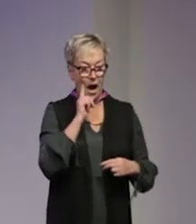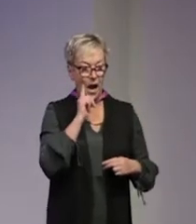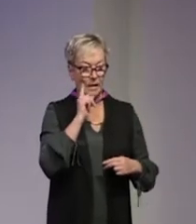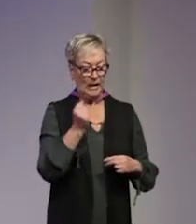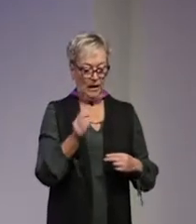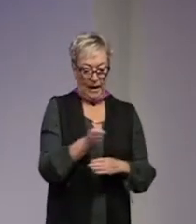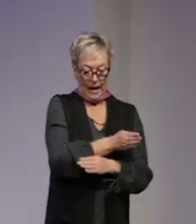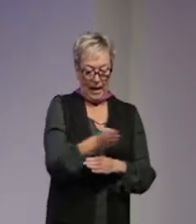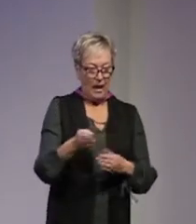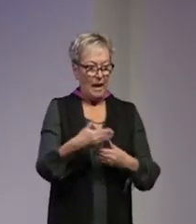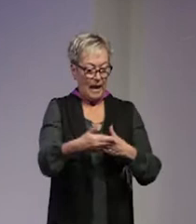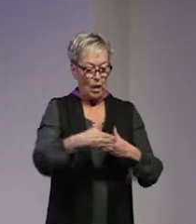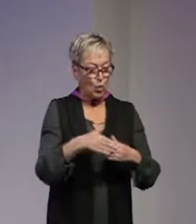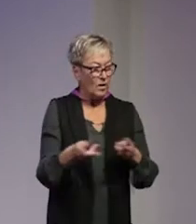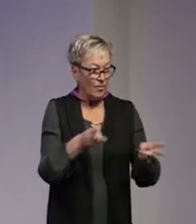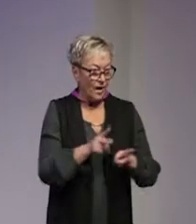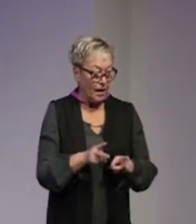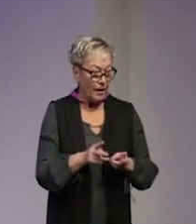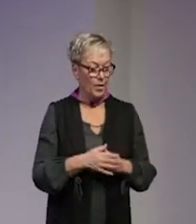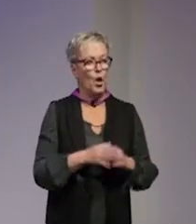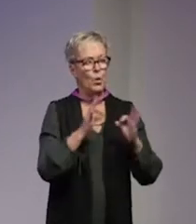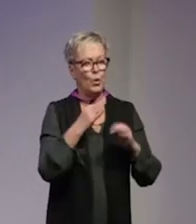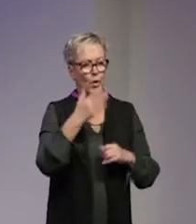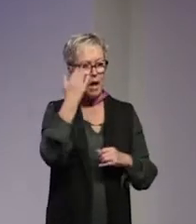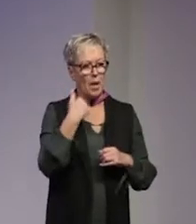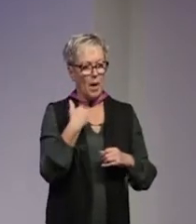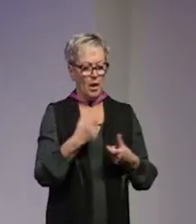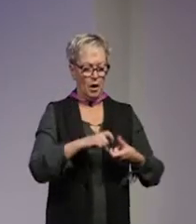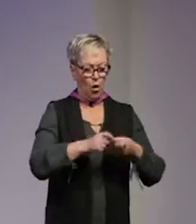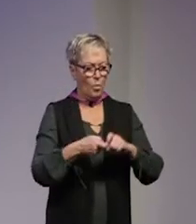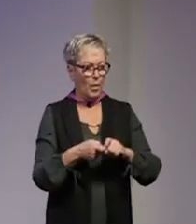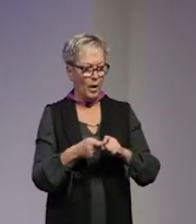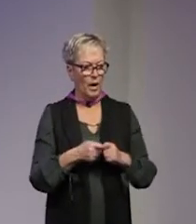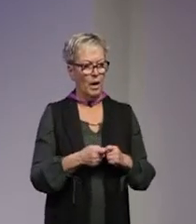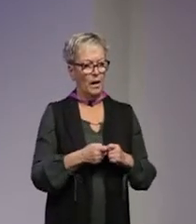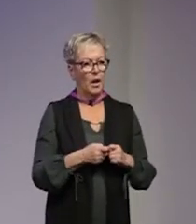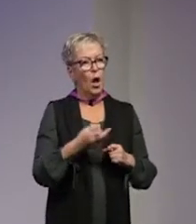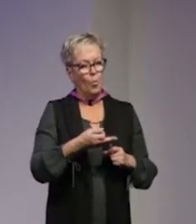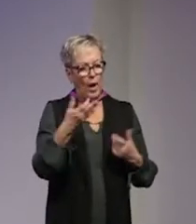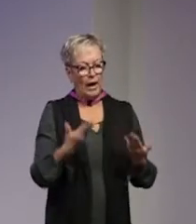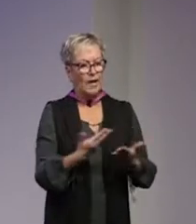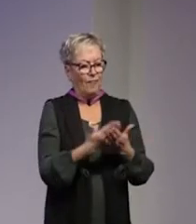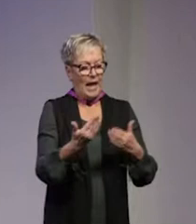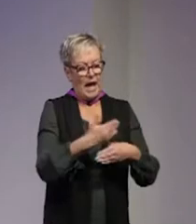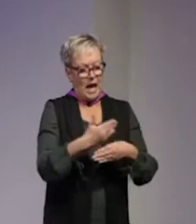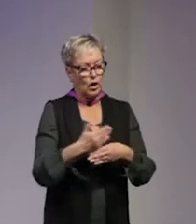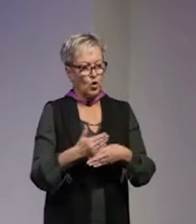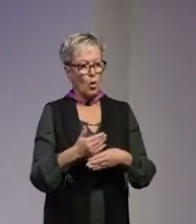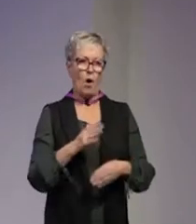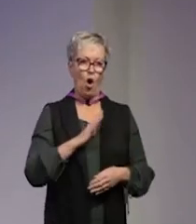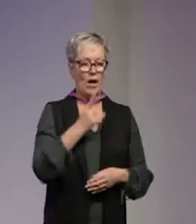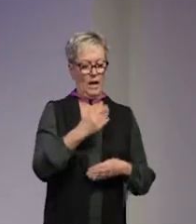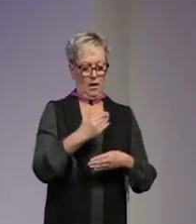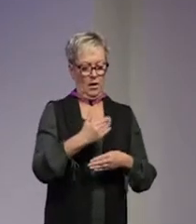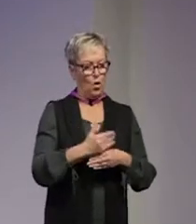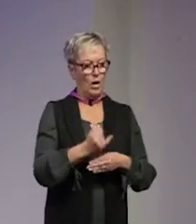direkt motsättning mot varandra och hur kan de kombineras för hela poängen är ju också att det är allt fler aktörer som spelar en roll i